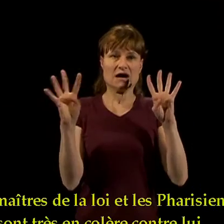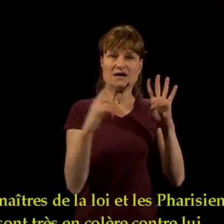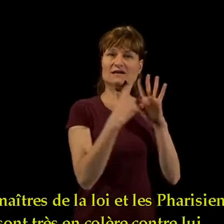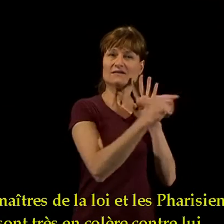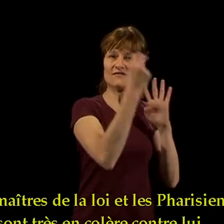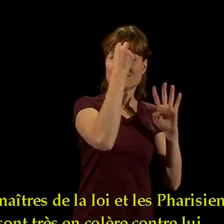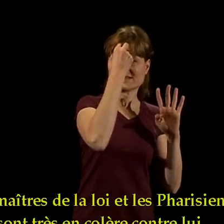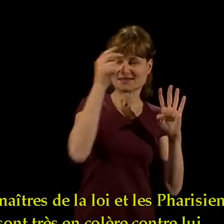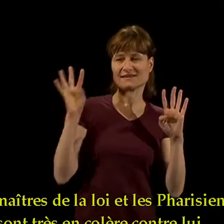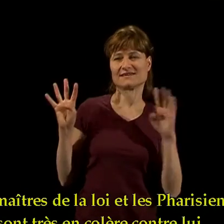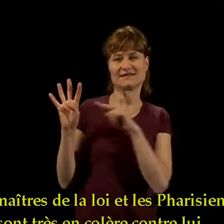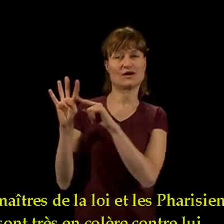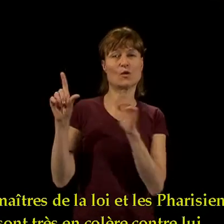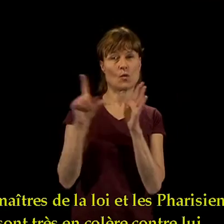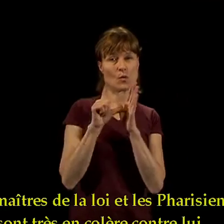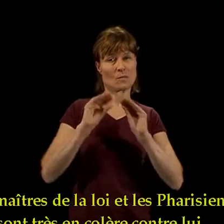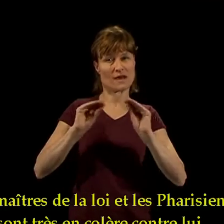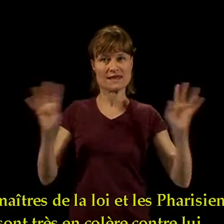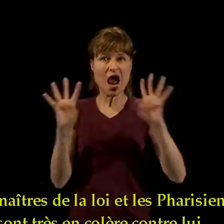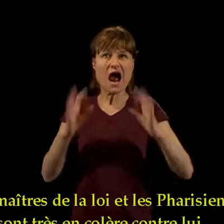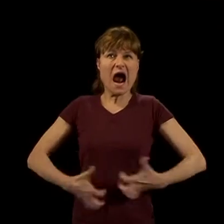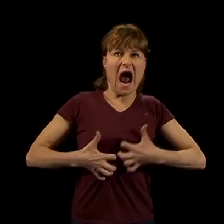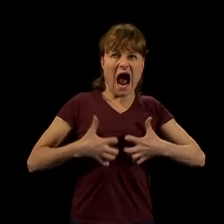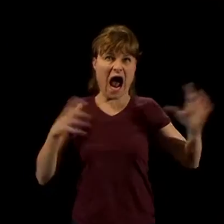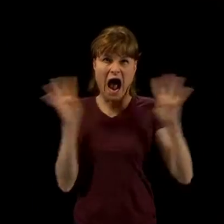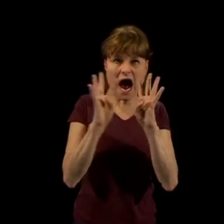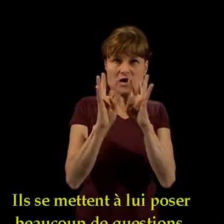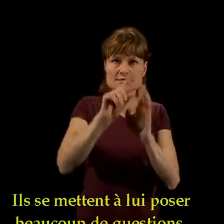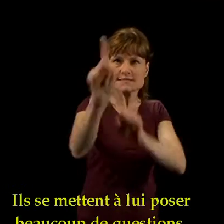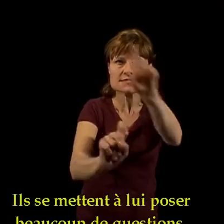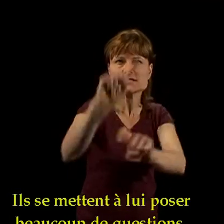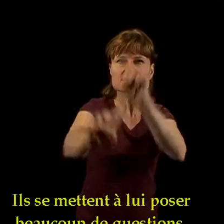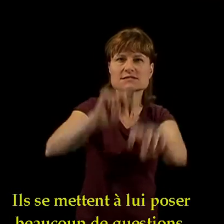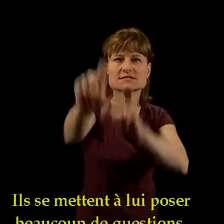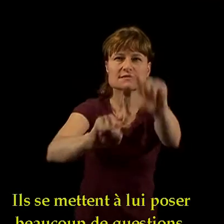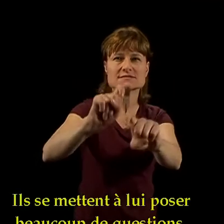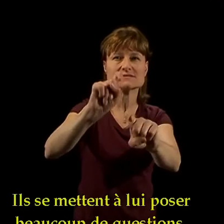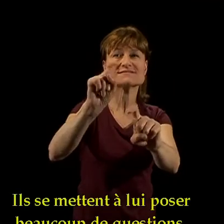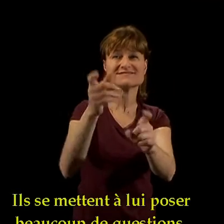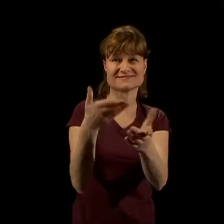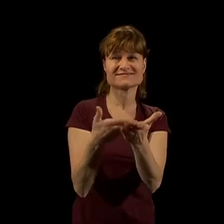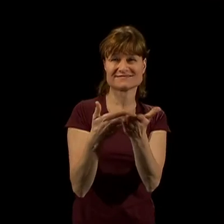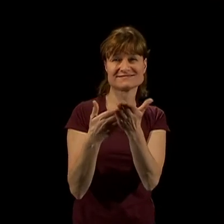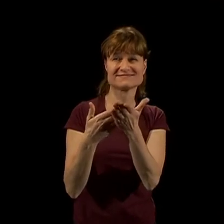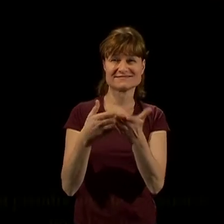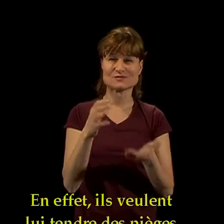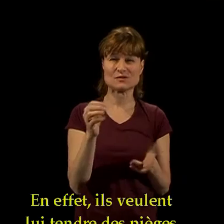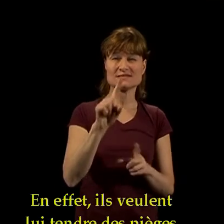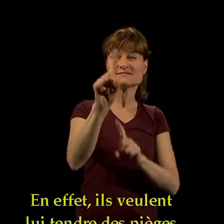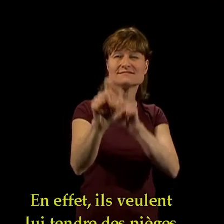les maîtres de la loi et les pharisiens sont très en colère contre lui. Ils se mettent à lui poser beaucoup de questions. En